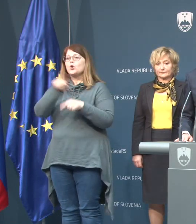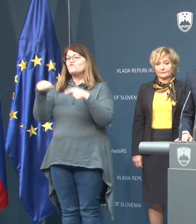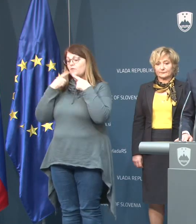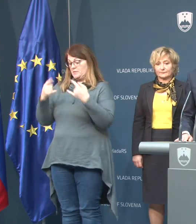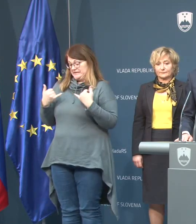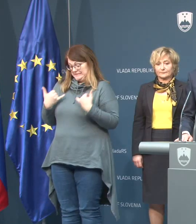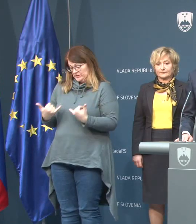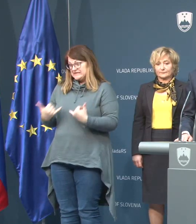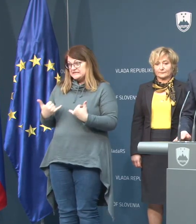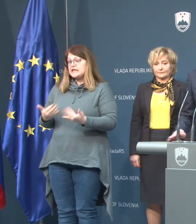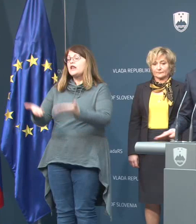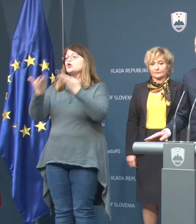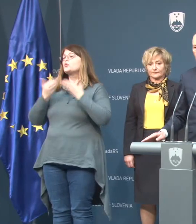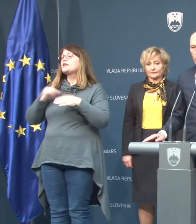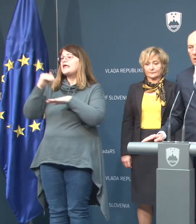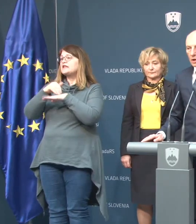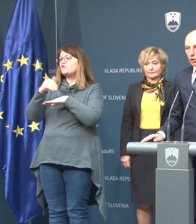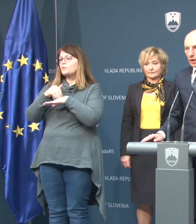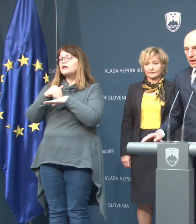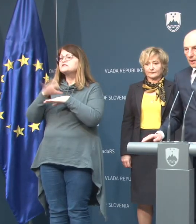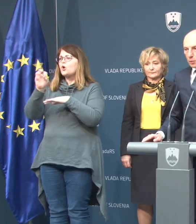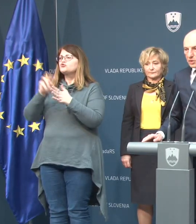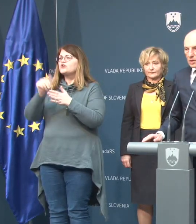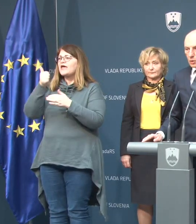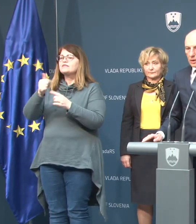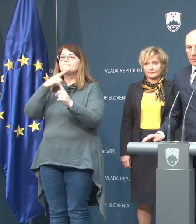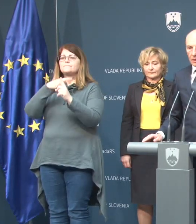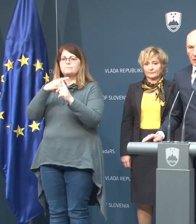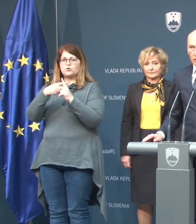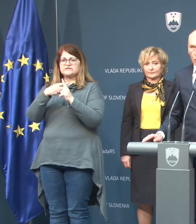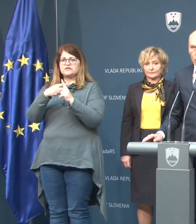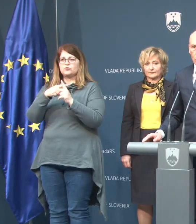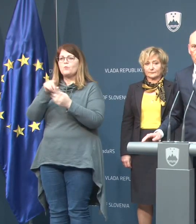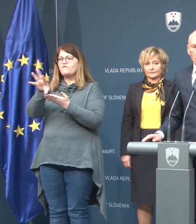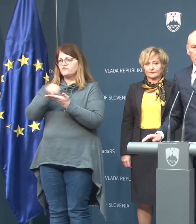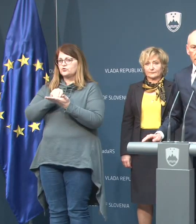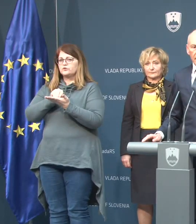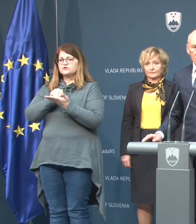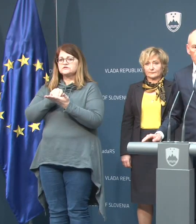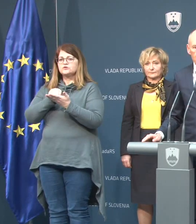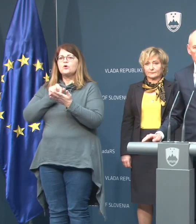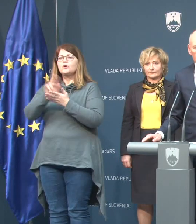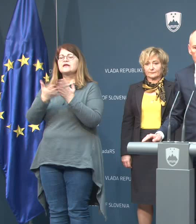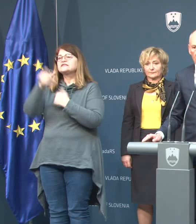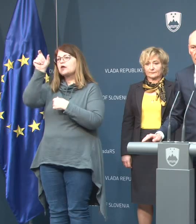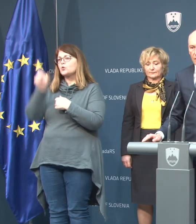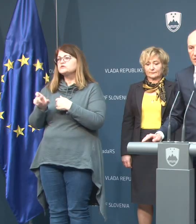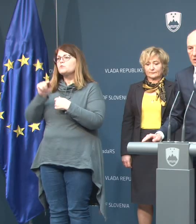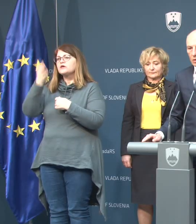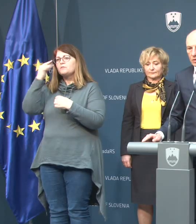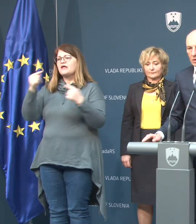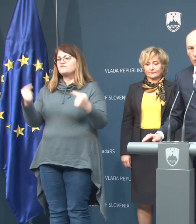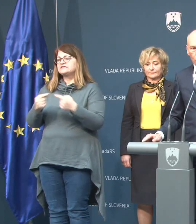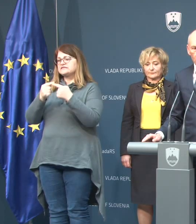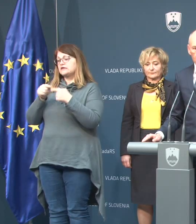ravno kar dobili informacijo o še enem pozitivnem vzorcu. Gre za osebo, ki je bila v